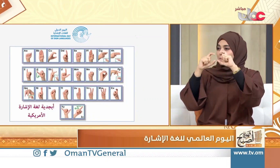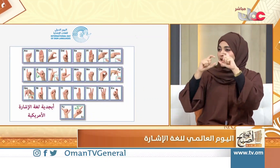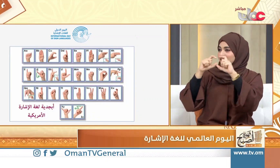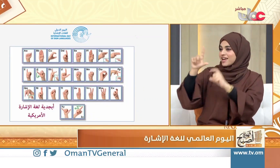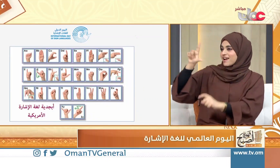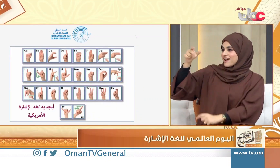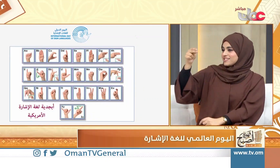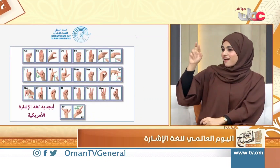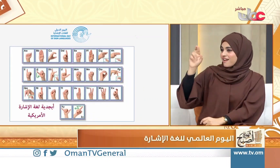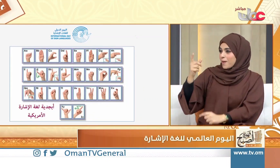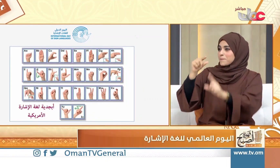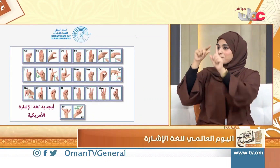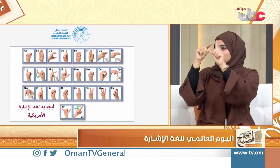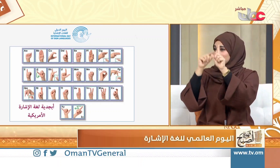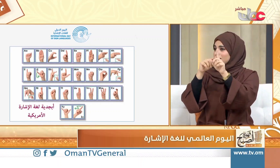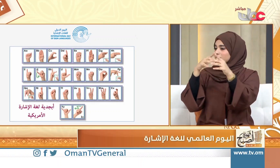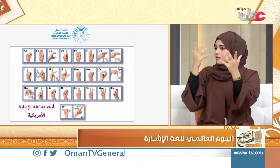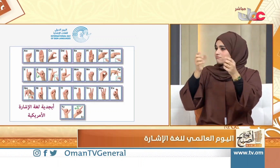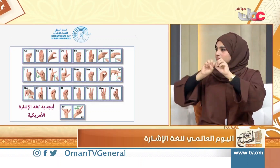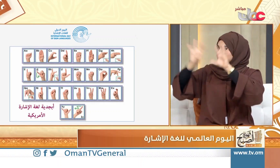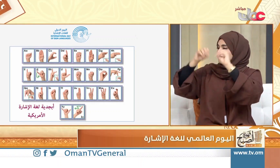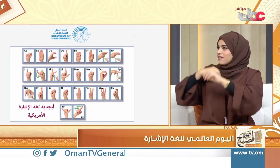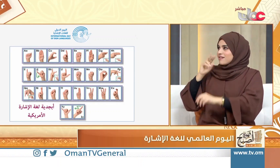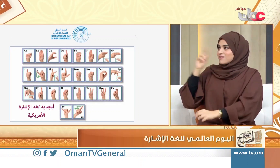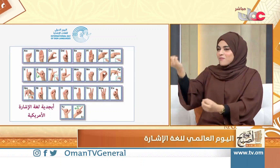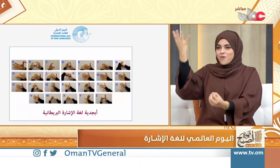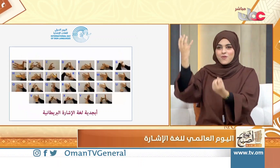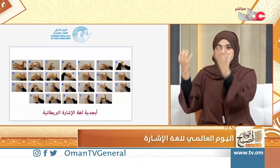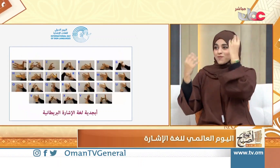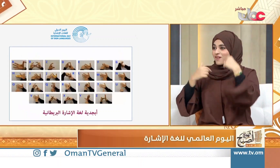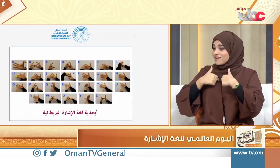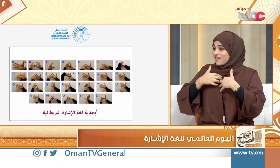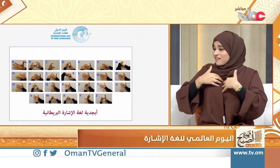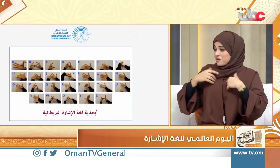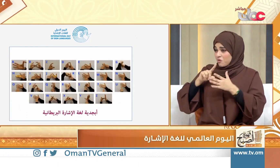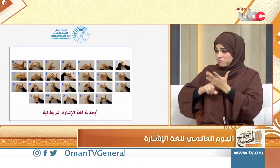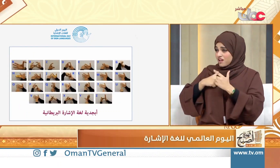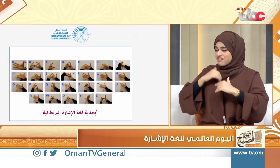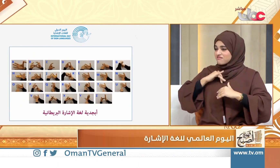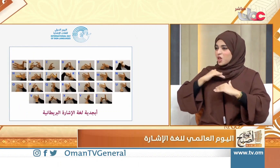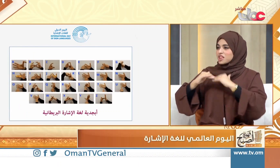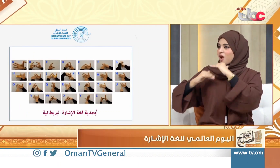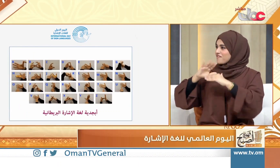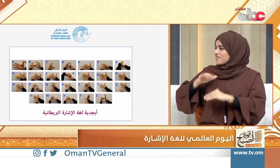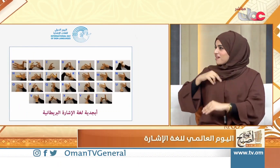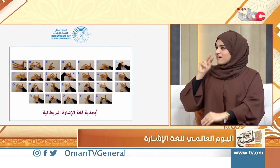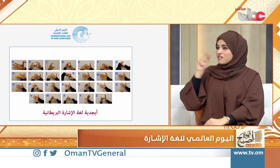الحكومية الجهات الخاصة مثل بنك العز بنك مسقط وغيرها من الجهات الخاصة تفاعلوا بشكل